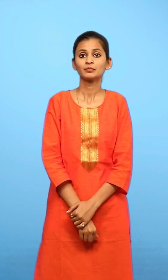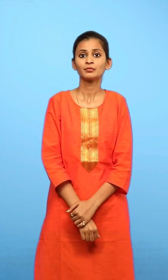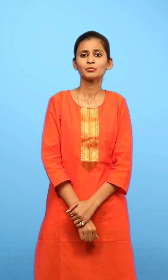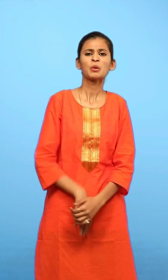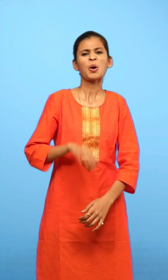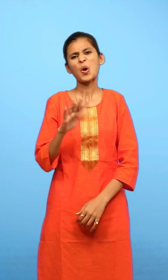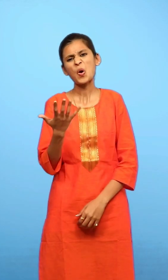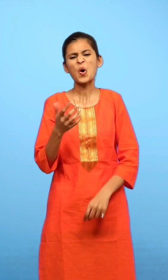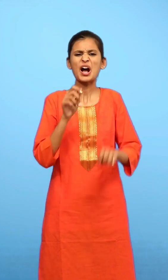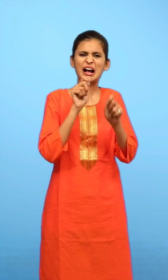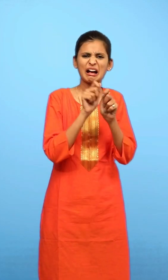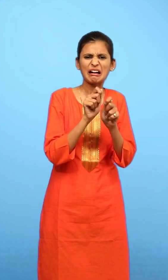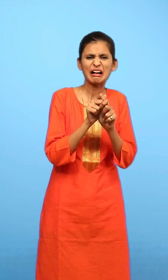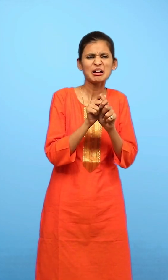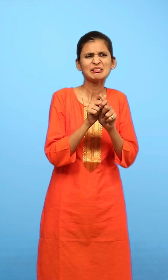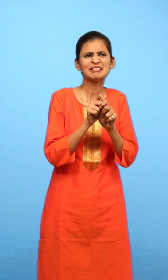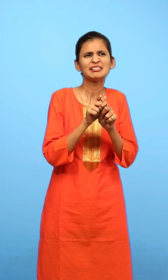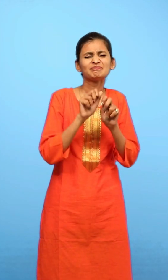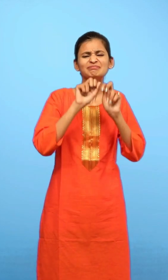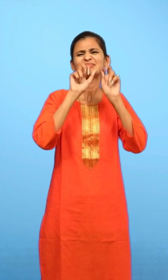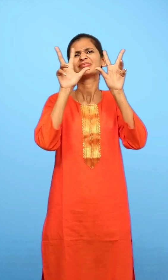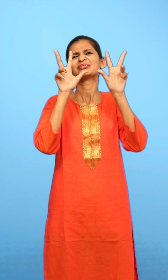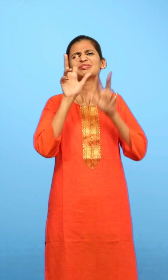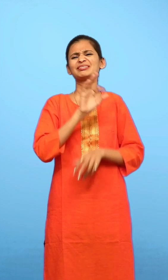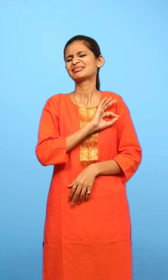और किस काम के लिए जागना पसंद नहीं करोगी